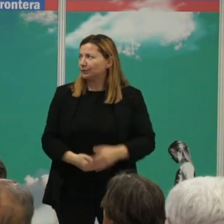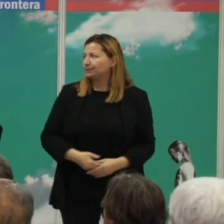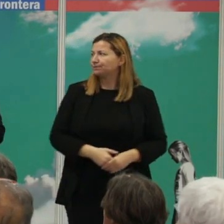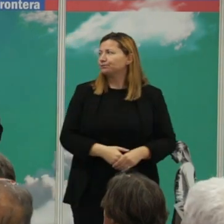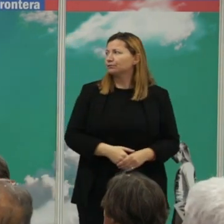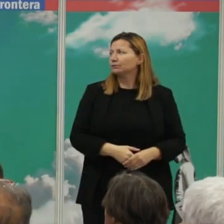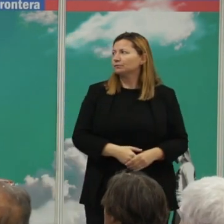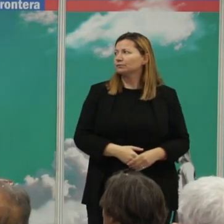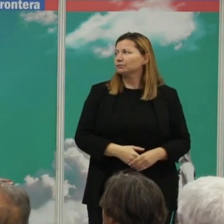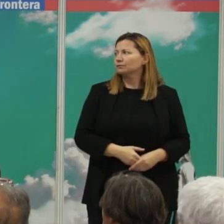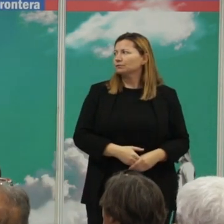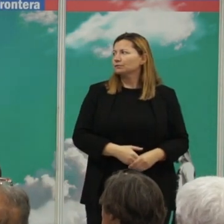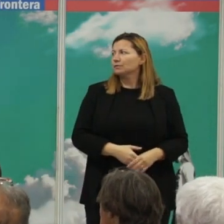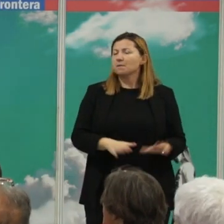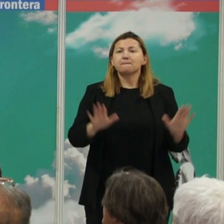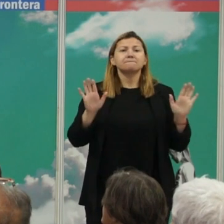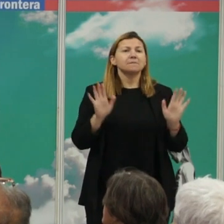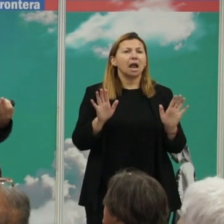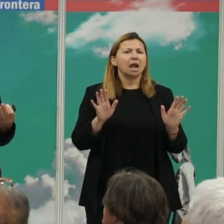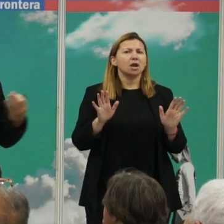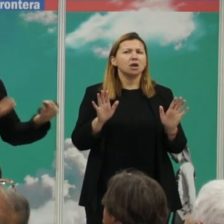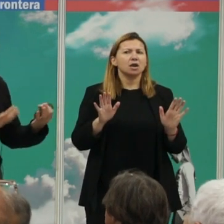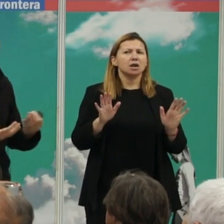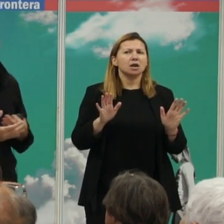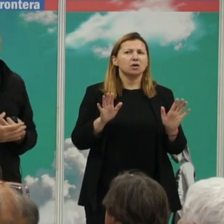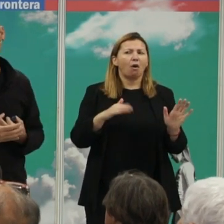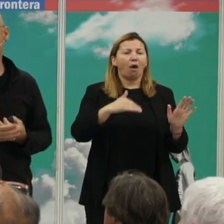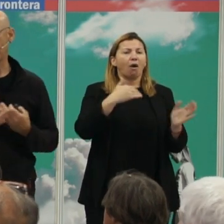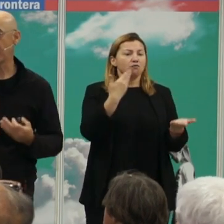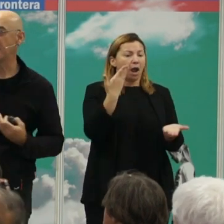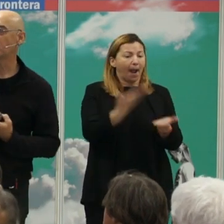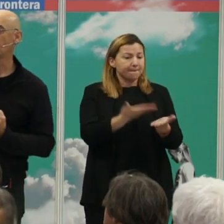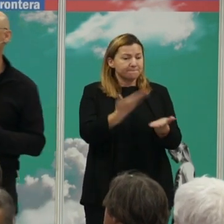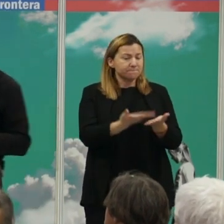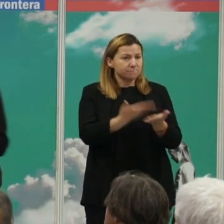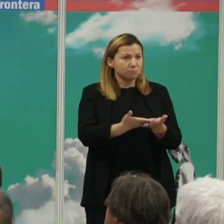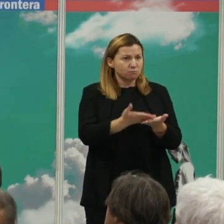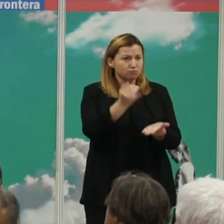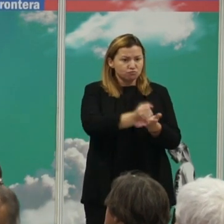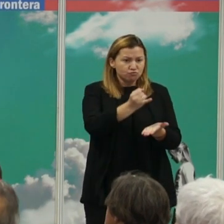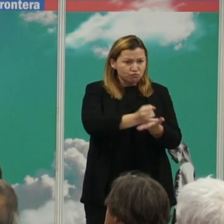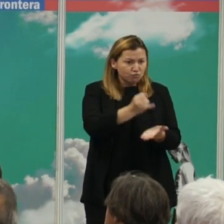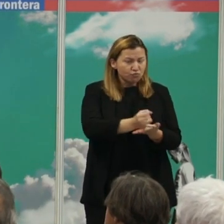Pero una evidencia, una evidencia naturalista que está ahí y que cualquiera que pueda abrir los ojos